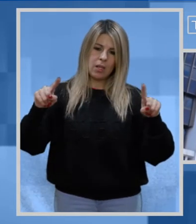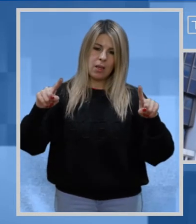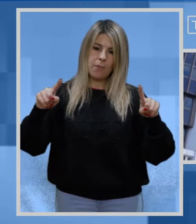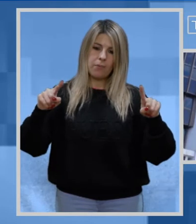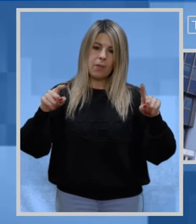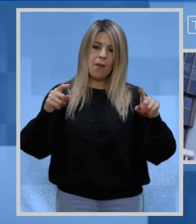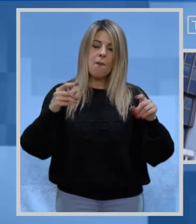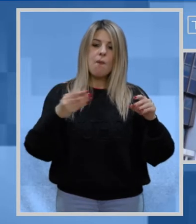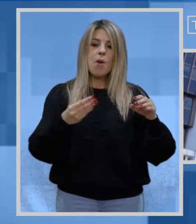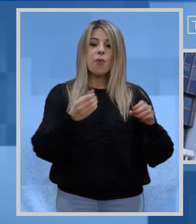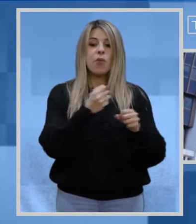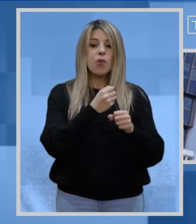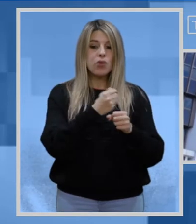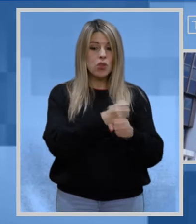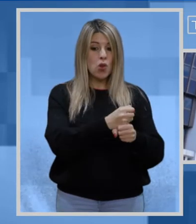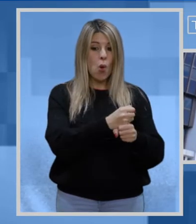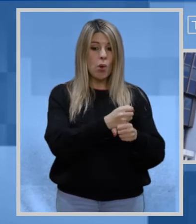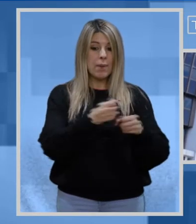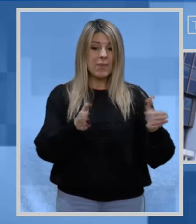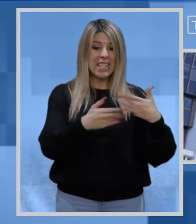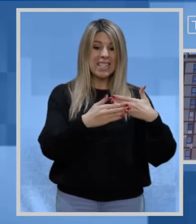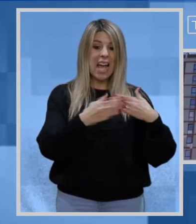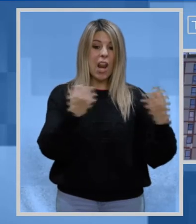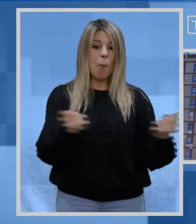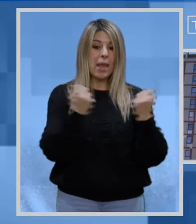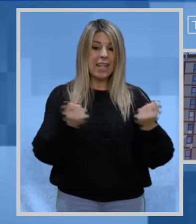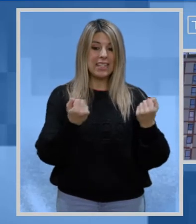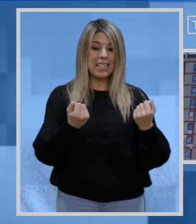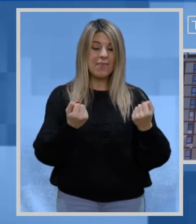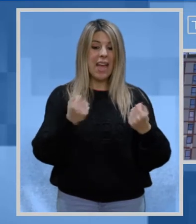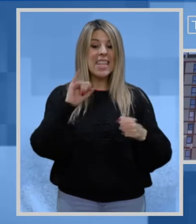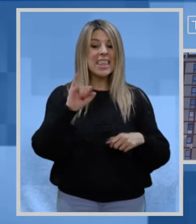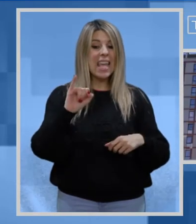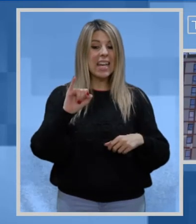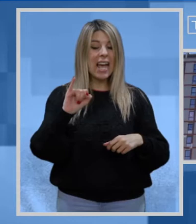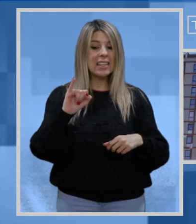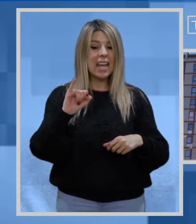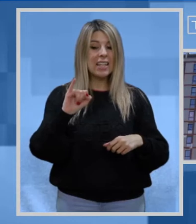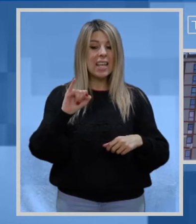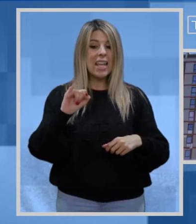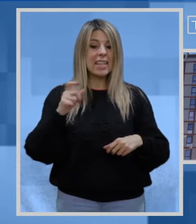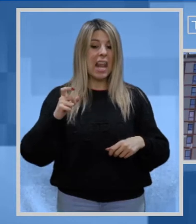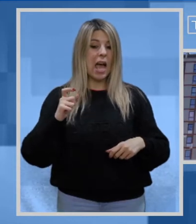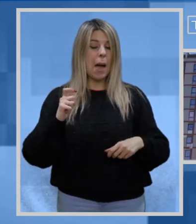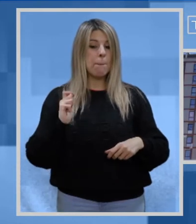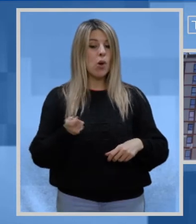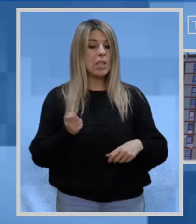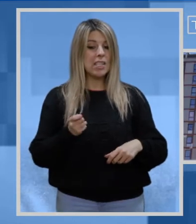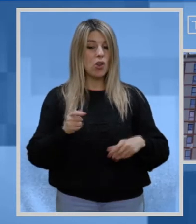differenzia le funzioni della Sala Operativa Integrata della Protezione Civile Regionale